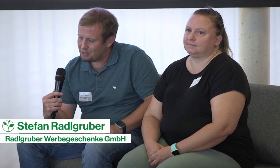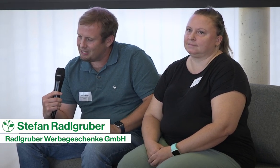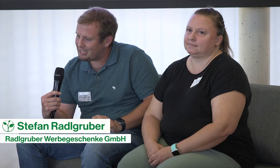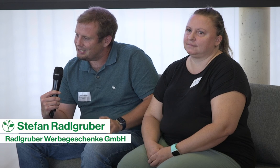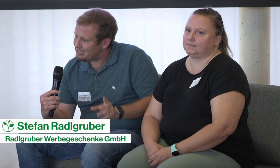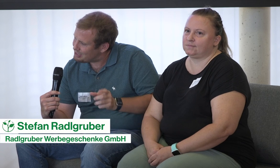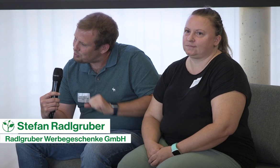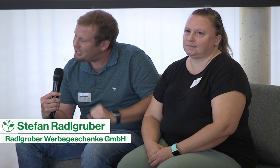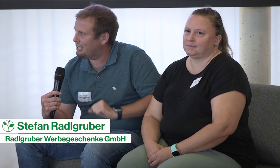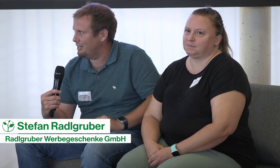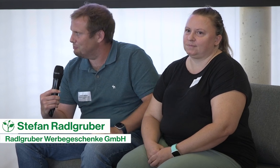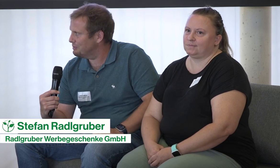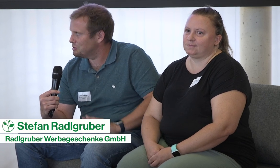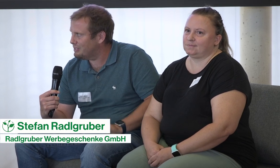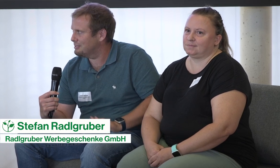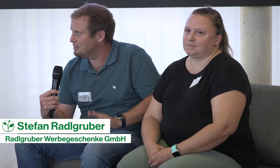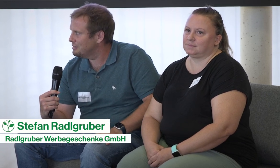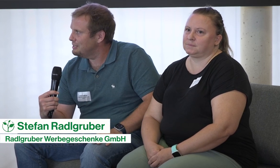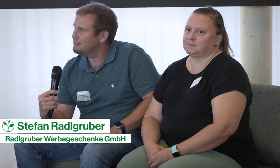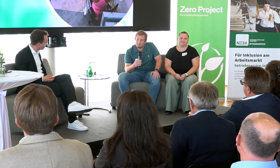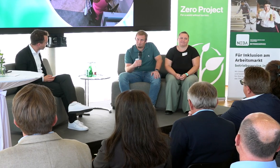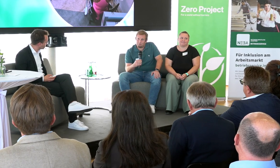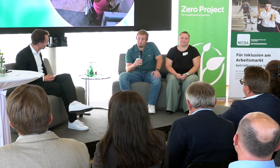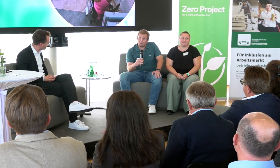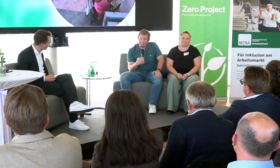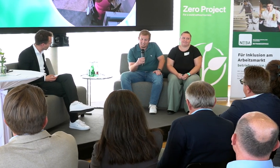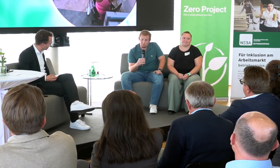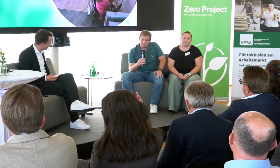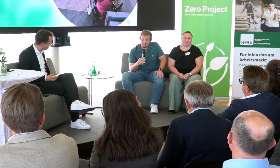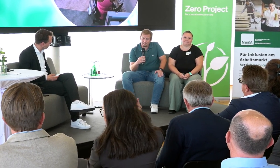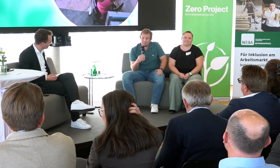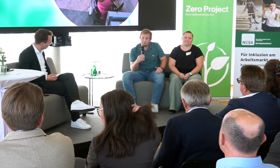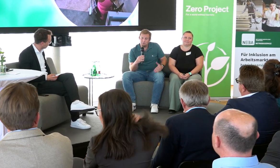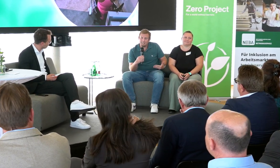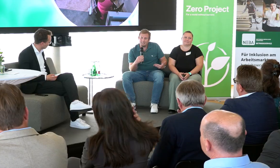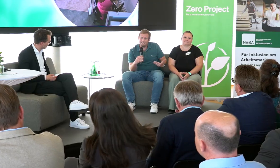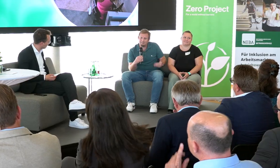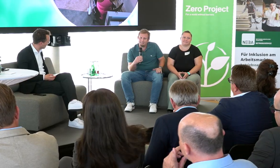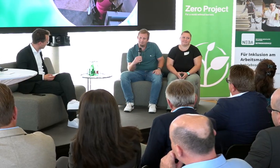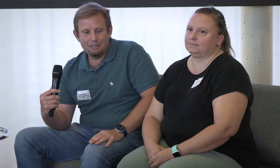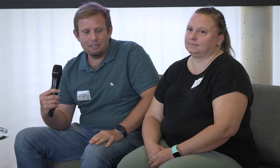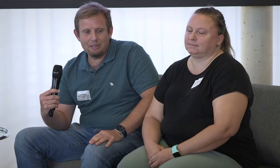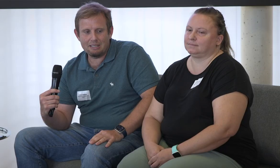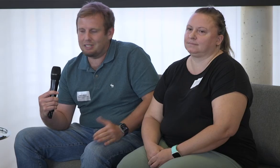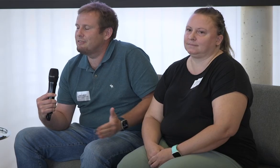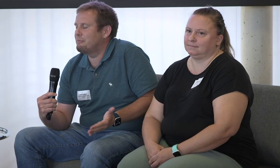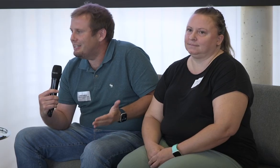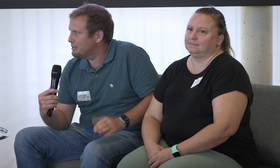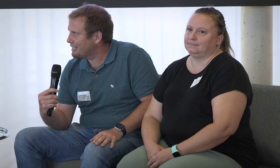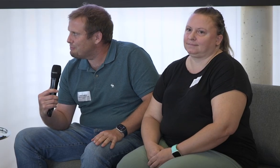habe ich daran so nicht geglaubt. Da muss ich wirklich sagen, deswegen bin ich dankbar, dass sie ein Teil unserer Firma ist. sind ein Familienbetrieb,